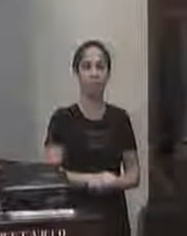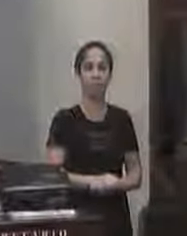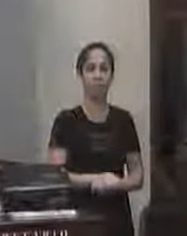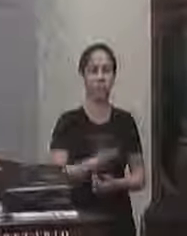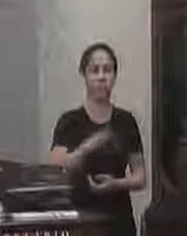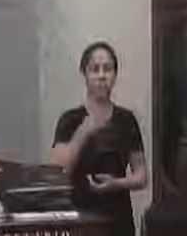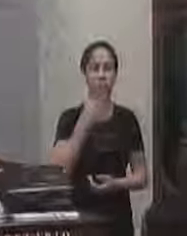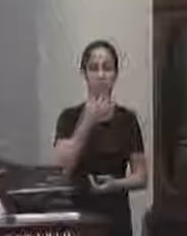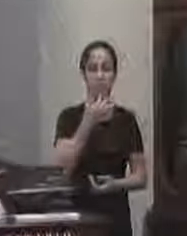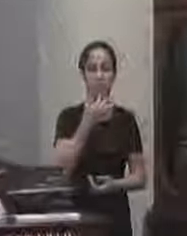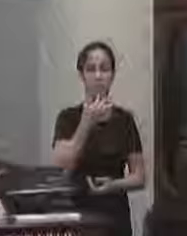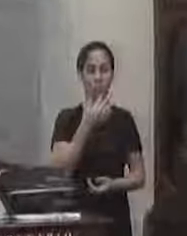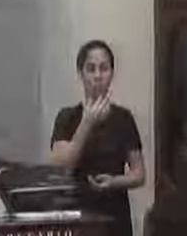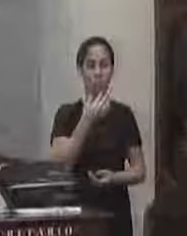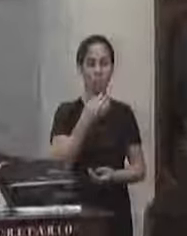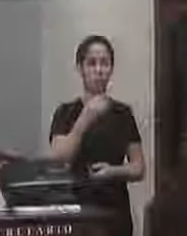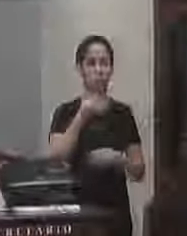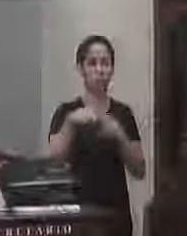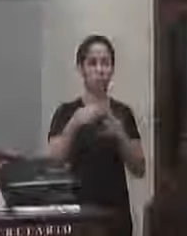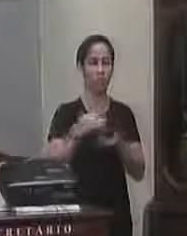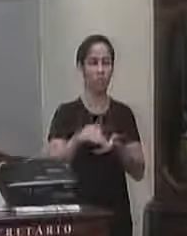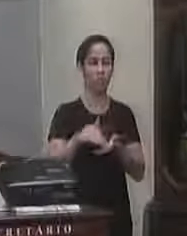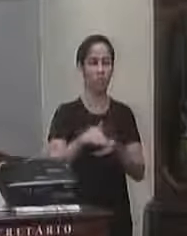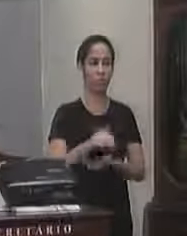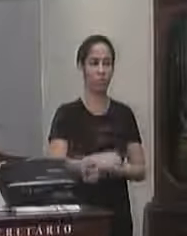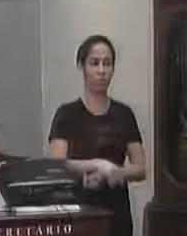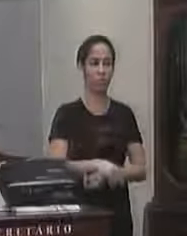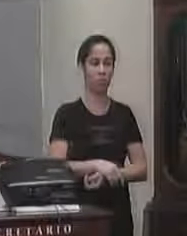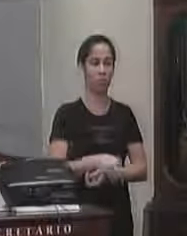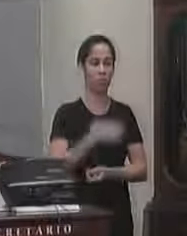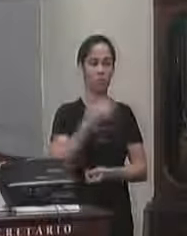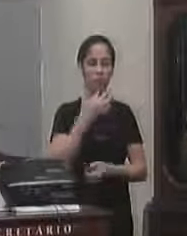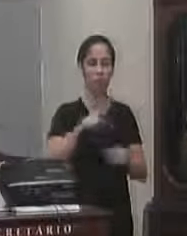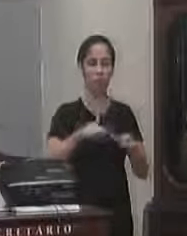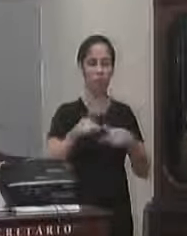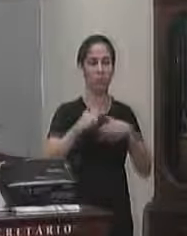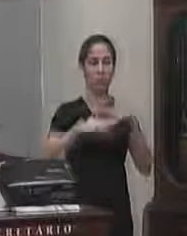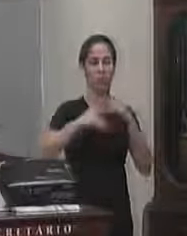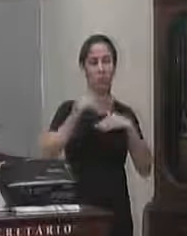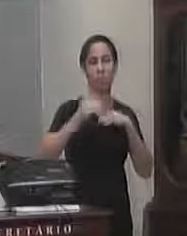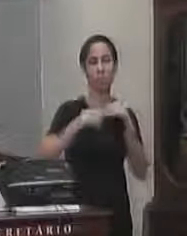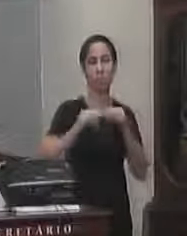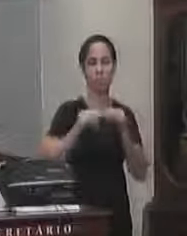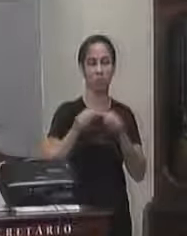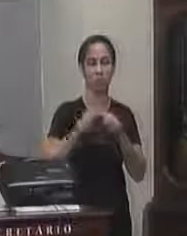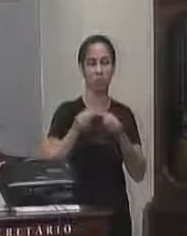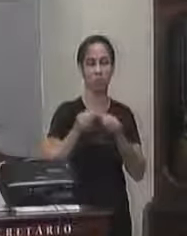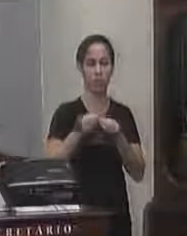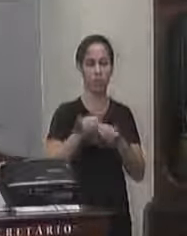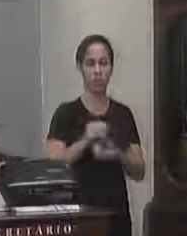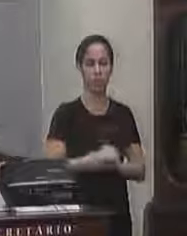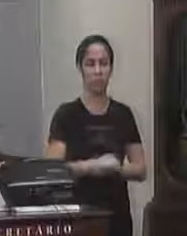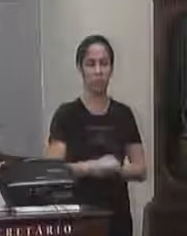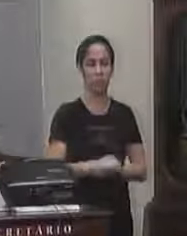lhe conheço fora de secretária sei do seu profissionalismo você tem a minha